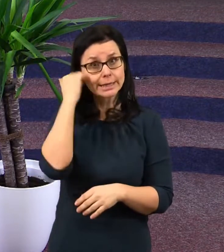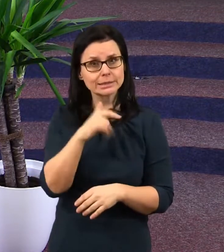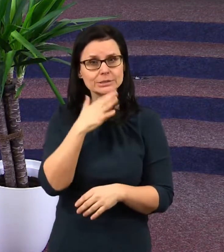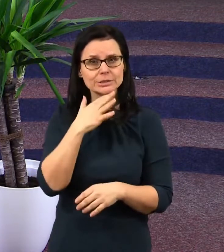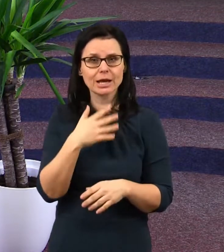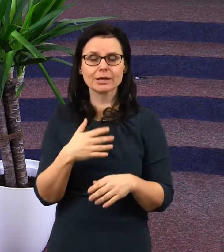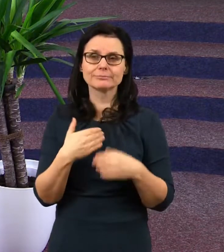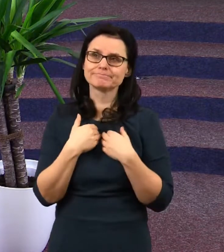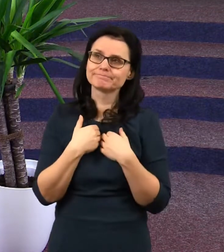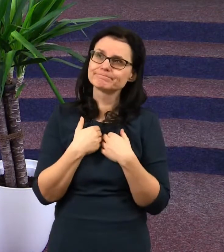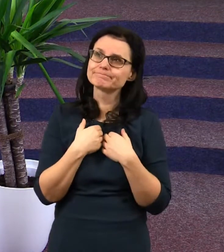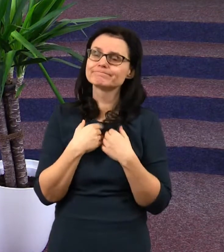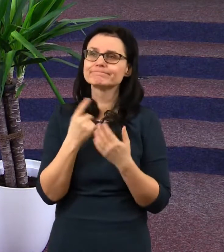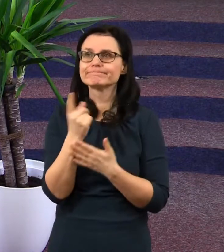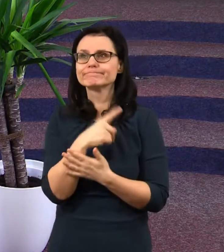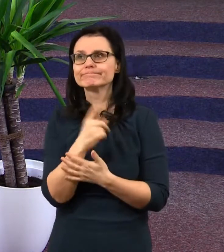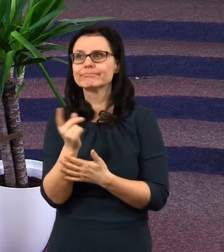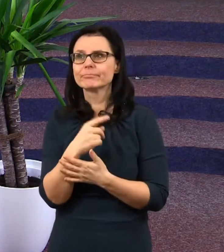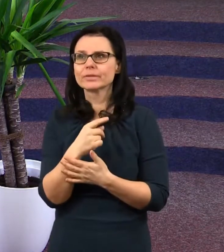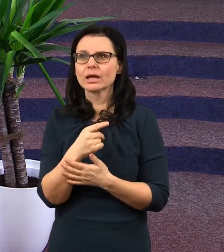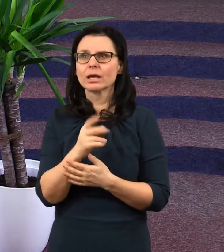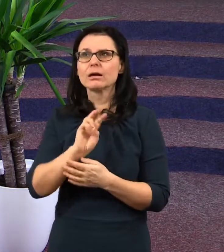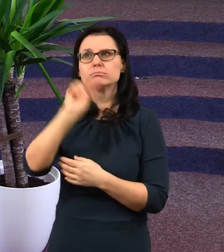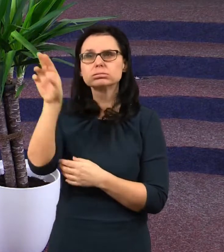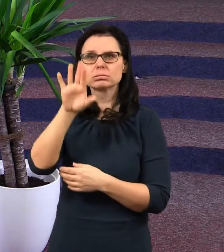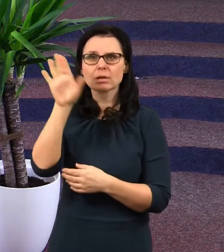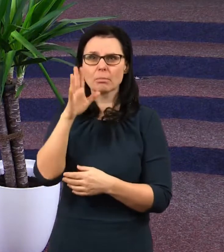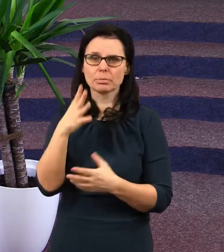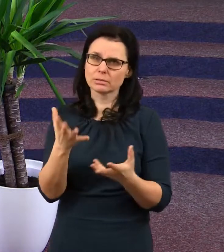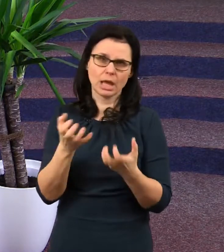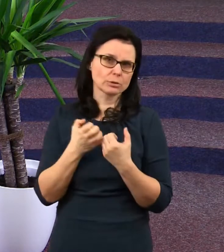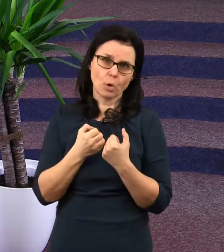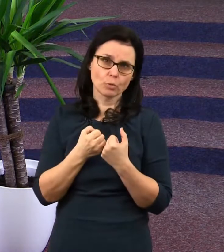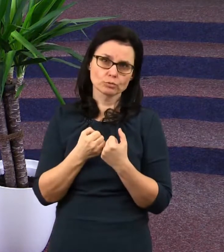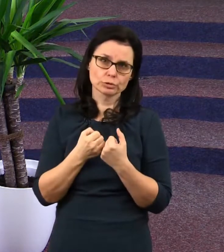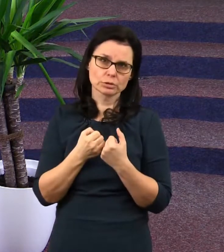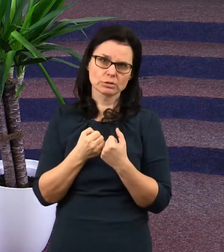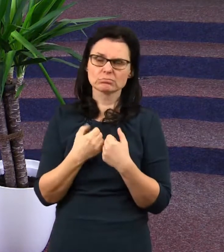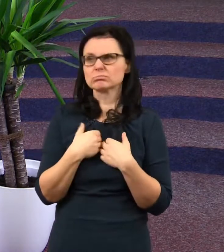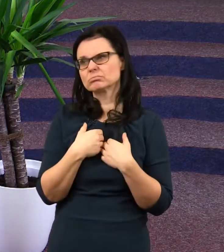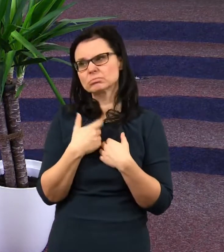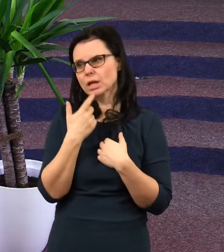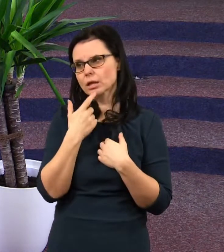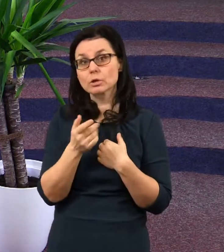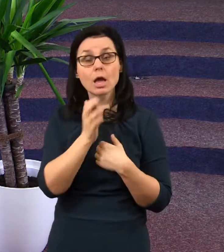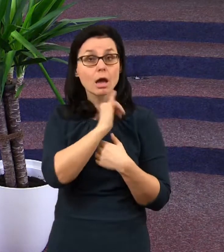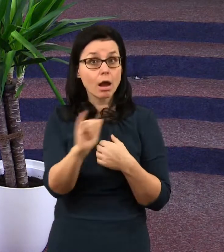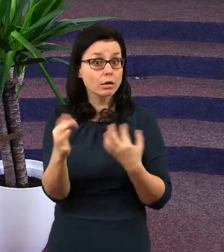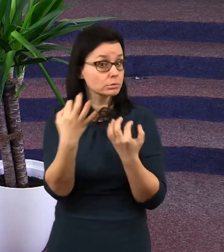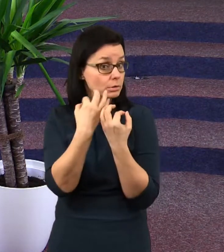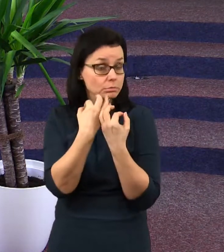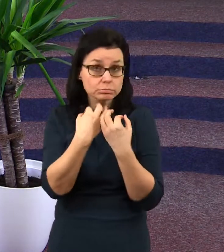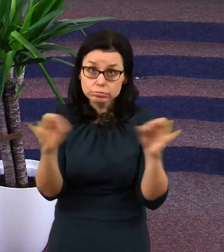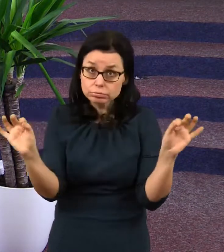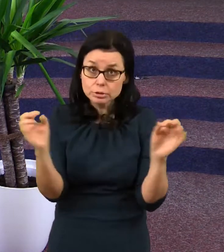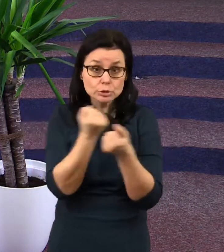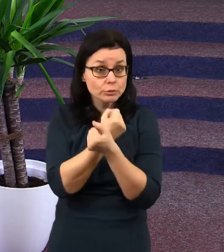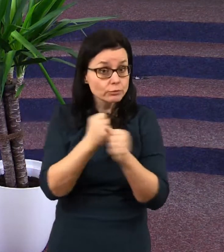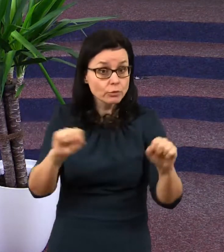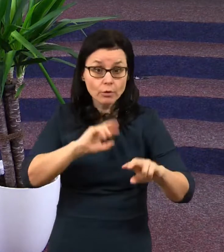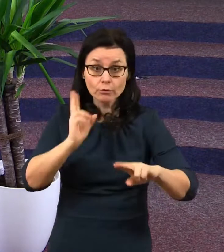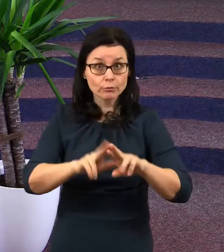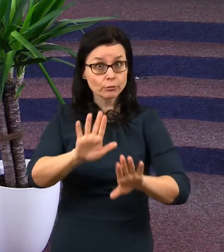víš, já vlastně po nebi netoužím. Ano, každý si může zvolit, kterou stranu chce.